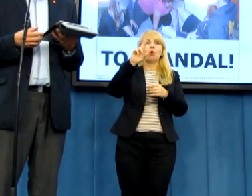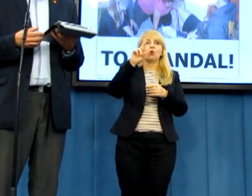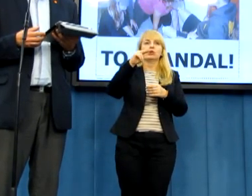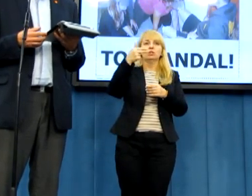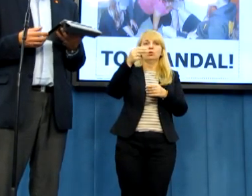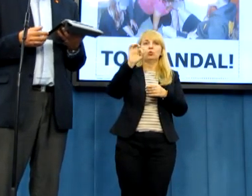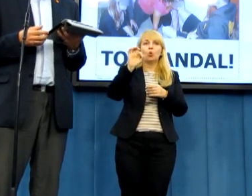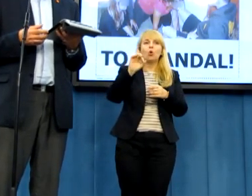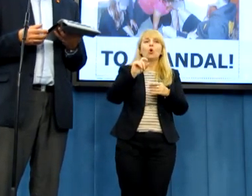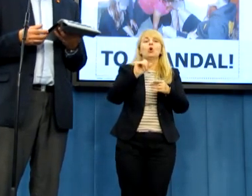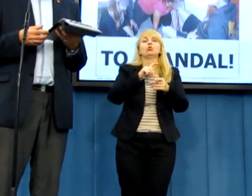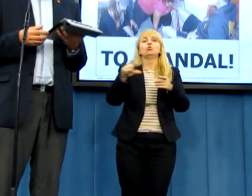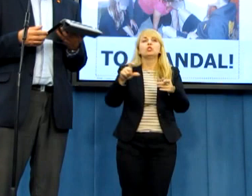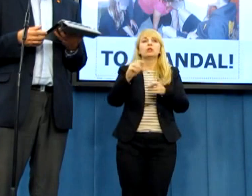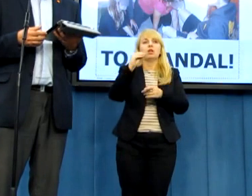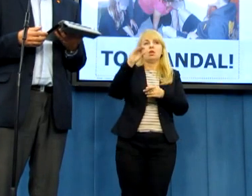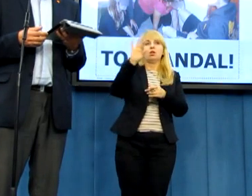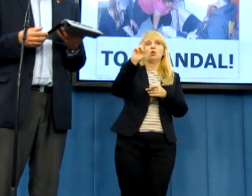fachowcy.